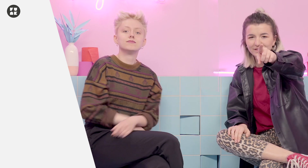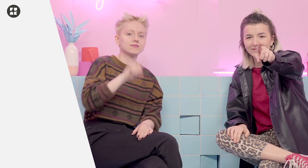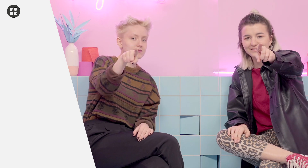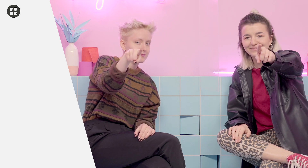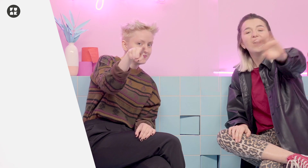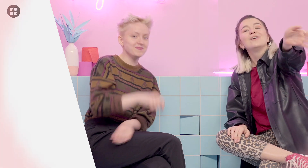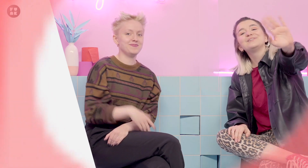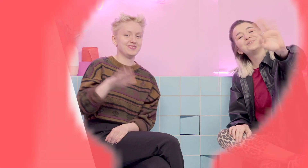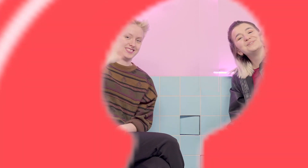nicht vergessen. Also Tschüss.